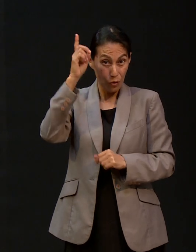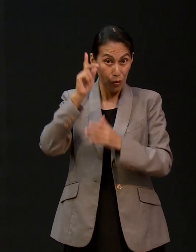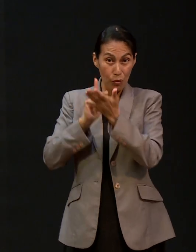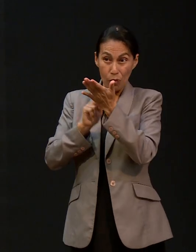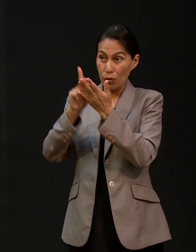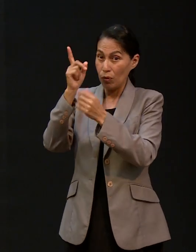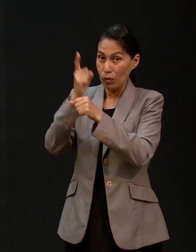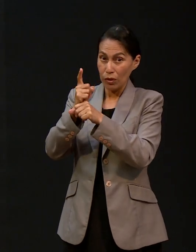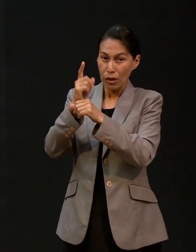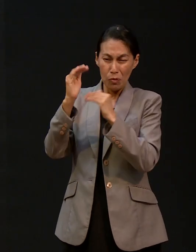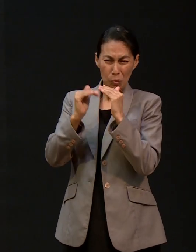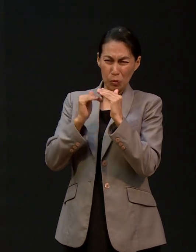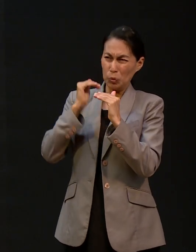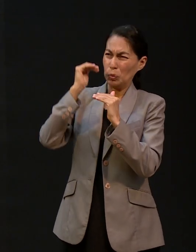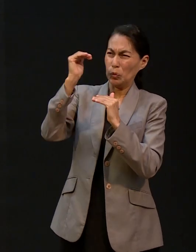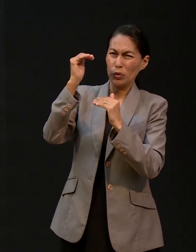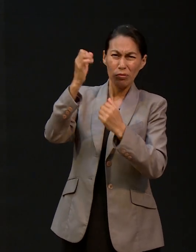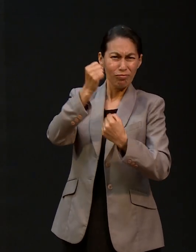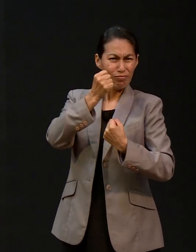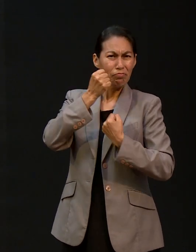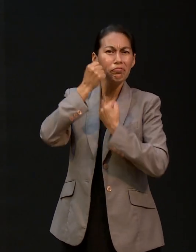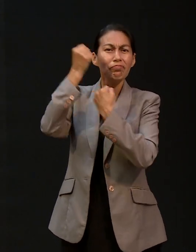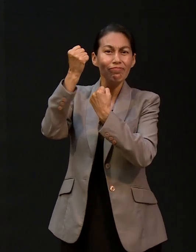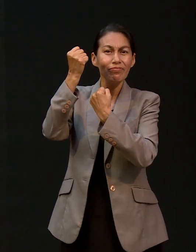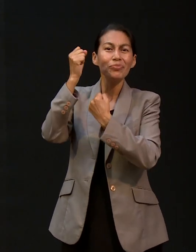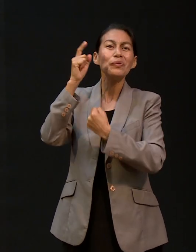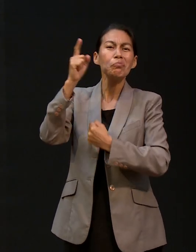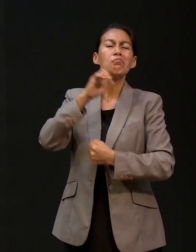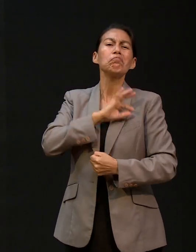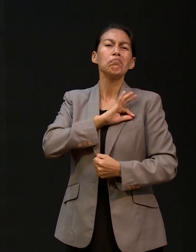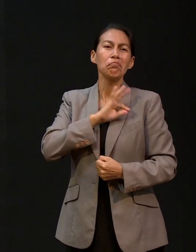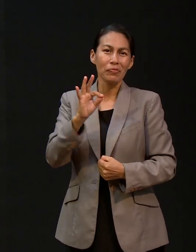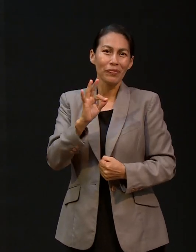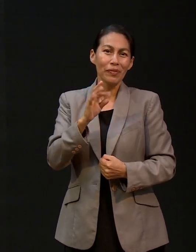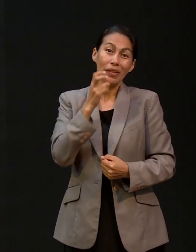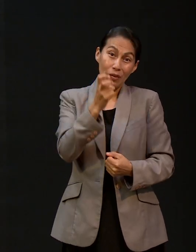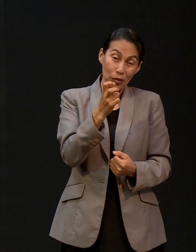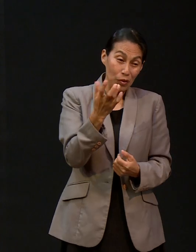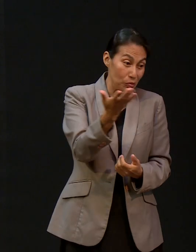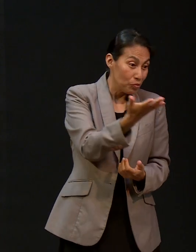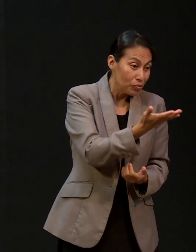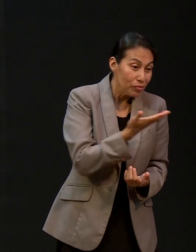de Dios es omnipotente, todo es posible para el que cree en Dios.